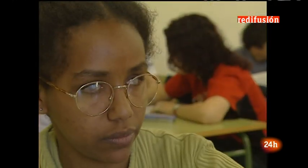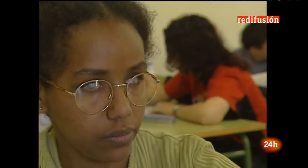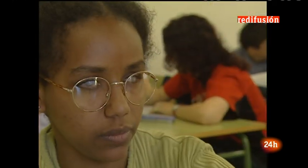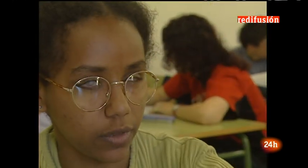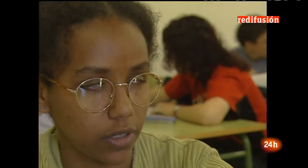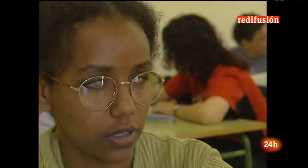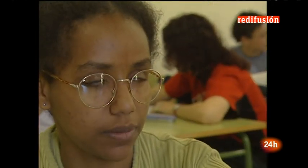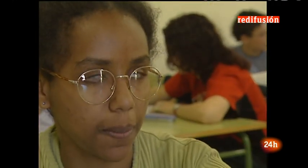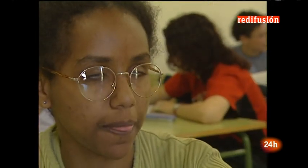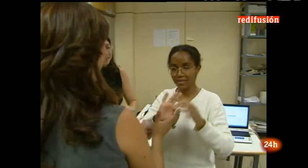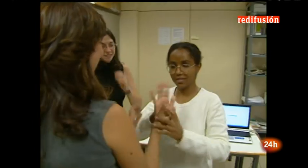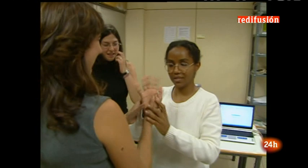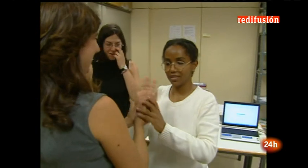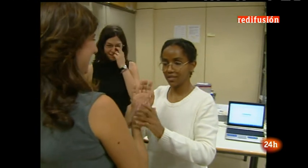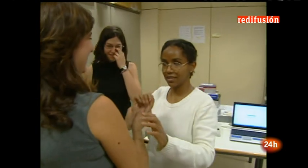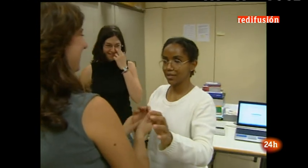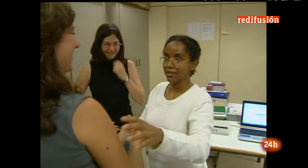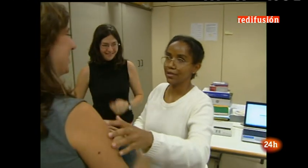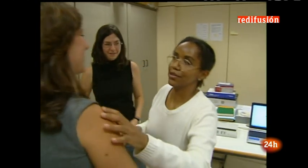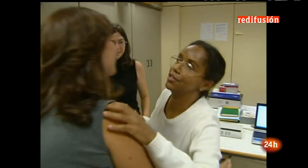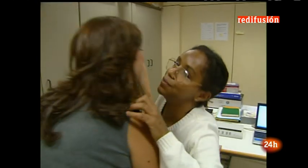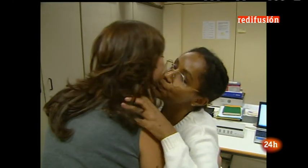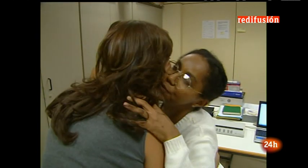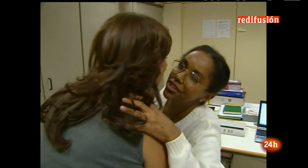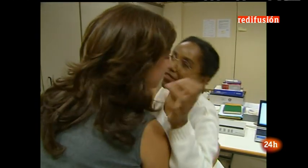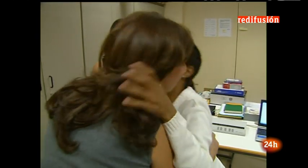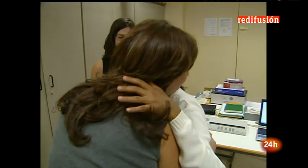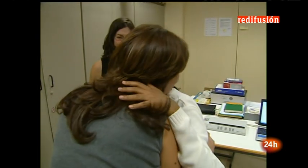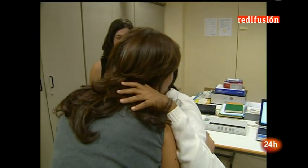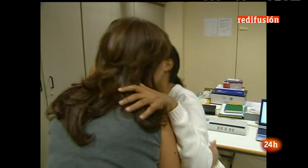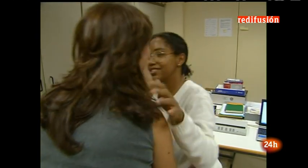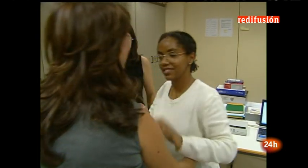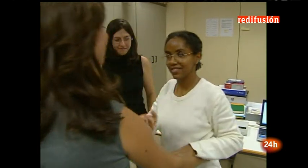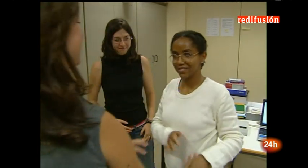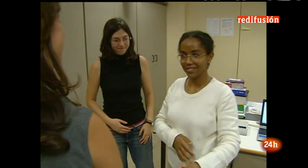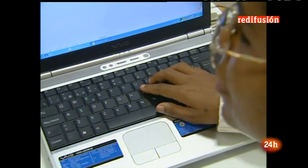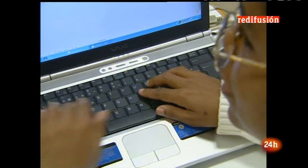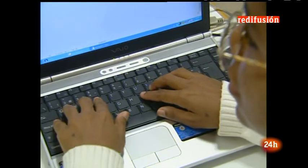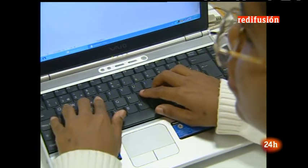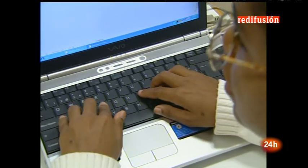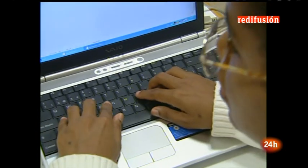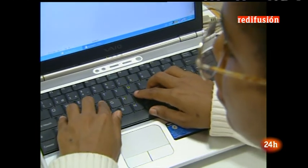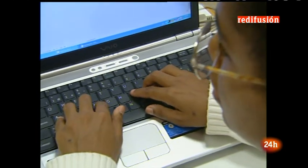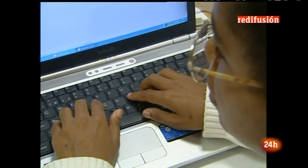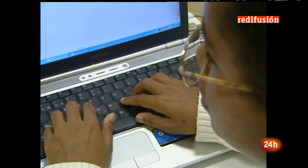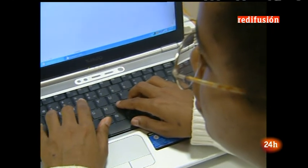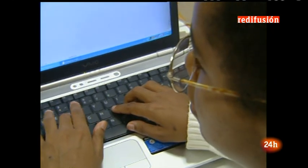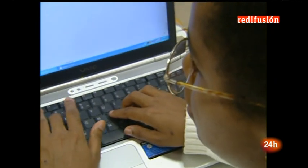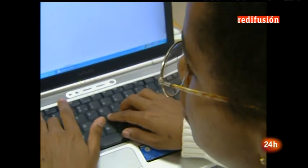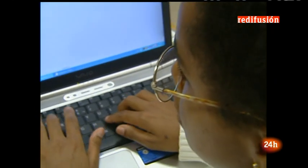y aprobó secundaria. Y en el telediario también nos fijamos en ella, a punto de acceder a la universidad. Yenet ha aprobado selectividad con casi un